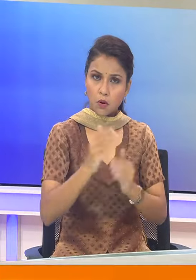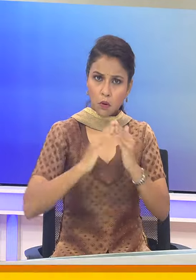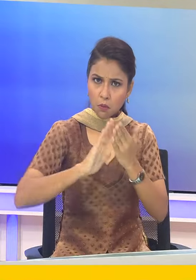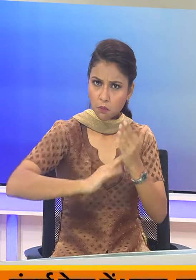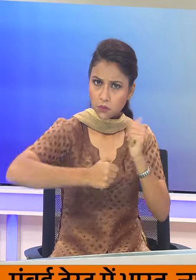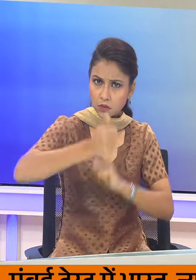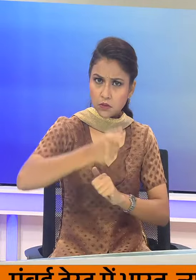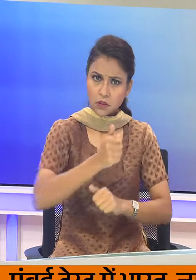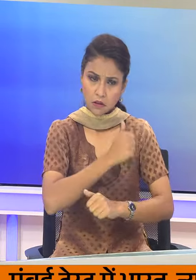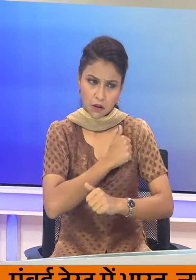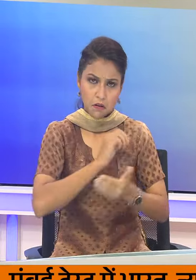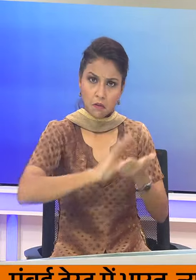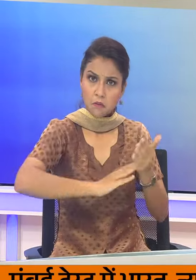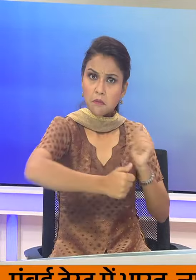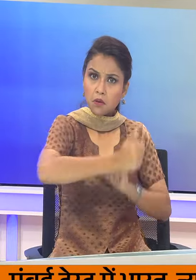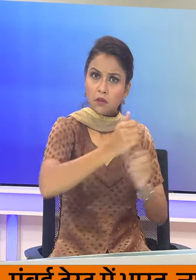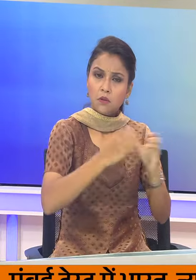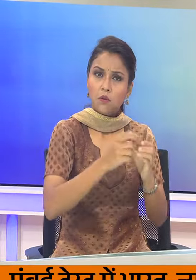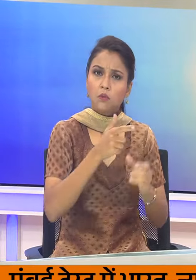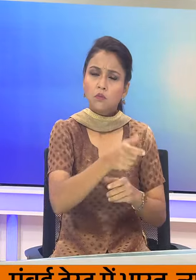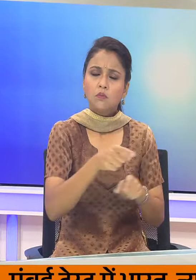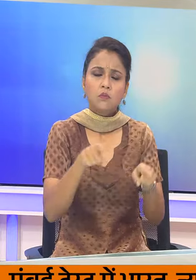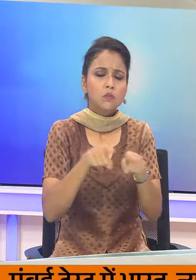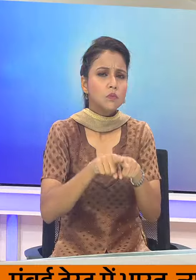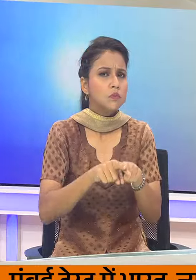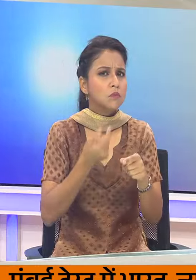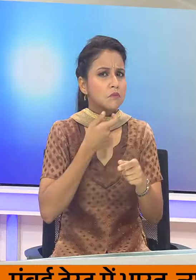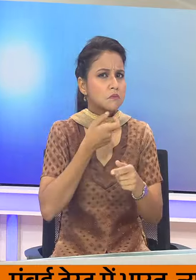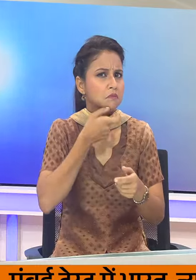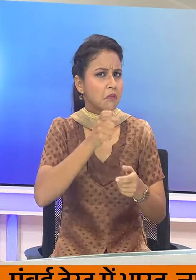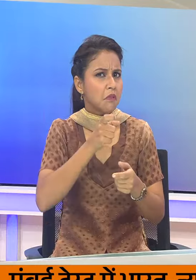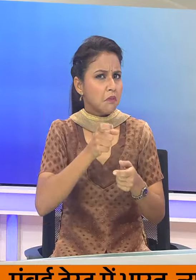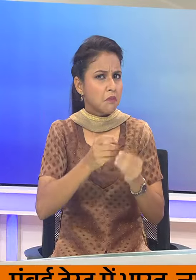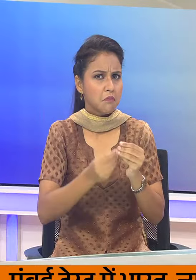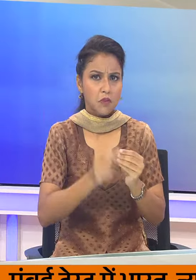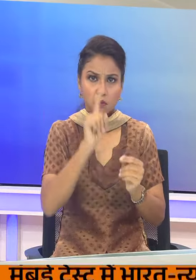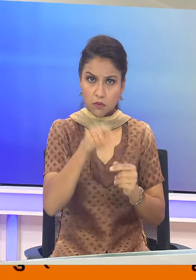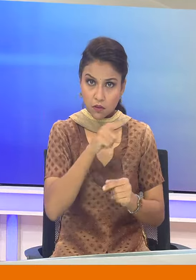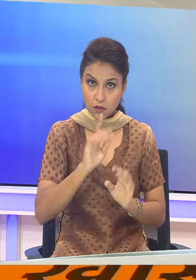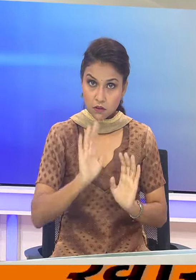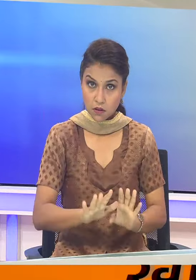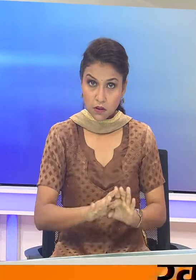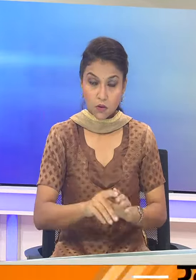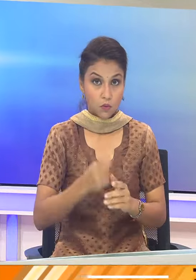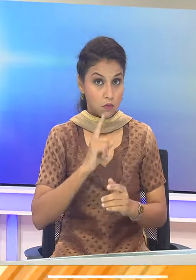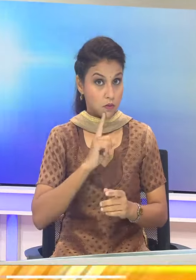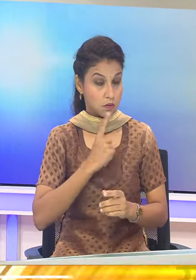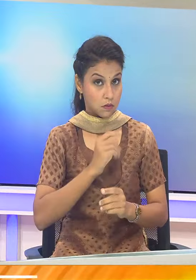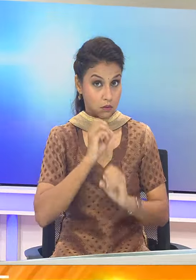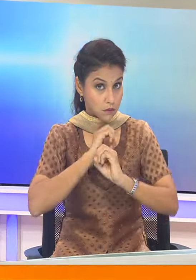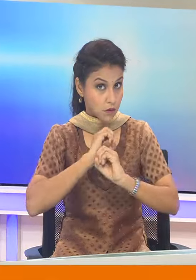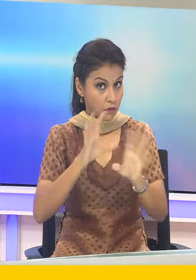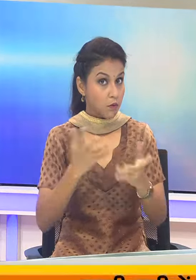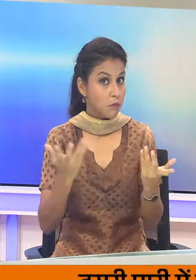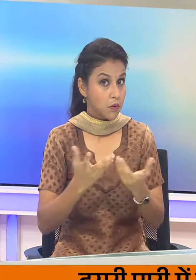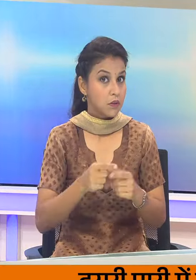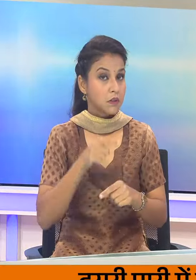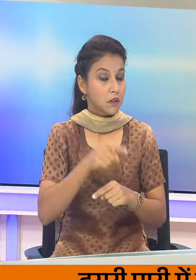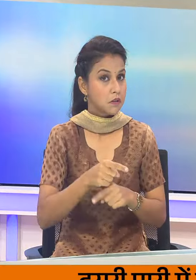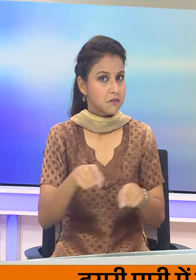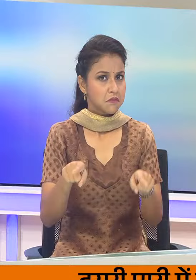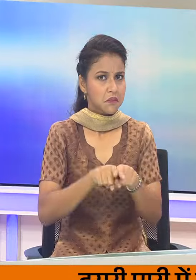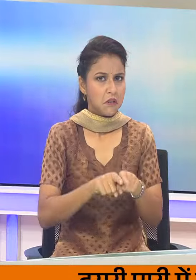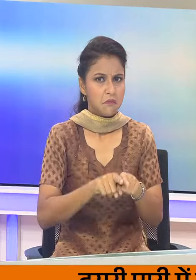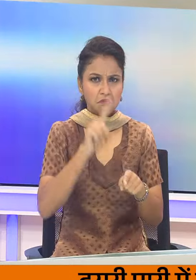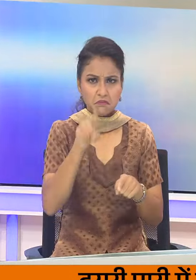केनड़ीन मंत्री मौरिसन के टिपडियां जो हैं वो बेबुनियाद हैं। उन्होंने कड़ा संदेश देते वे कहा कि इस थरह की